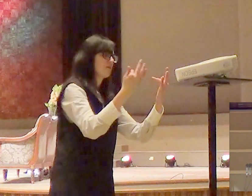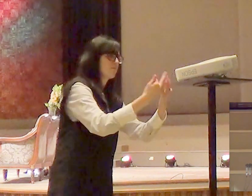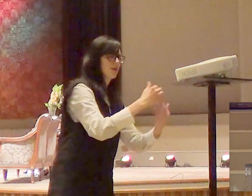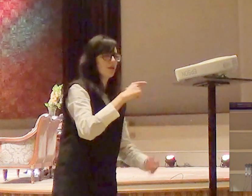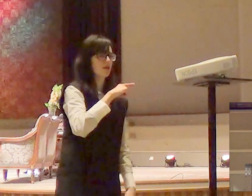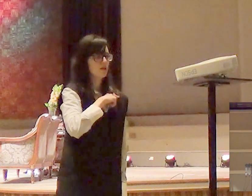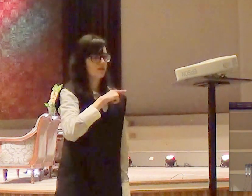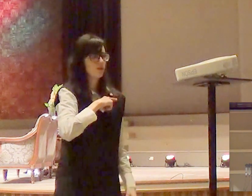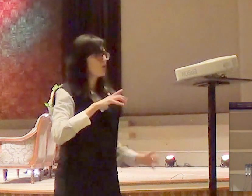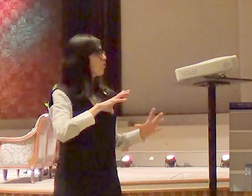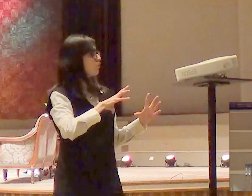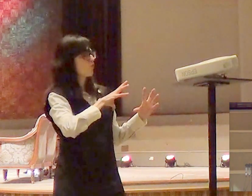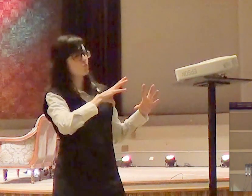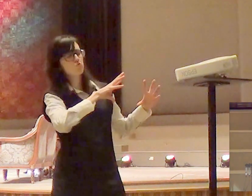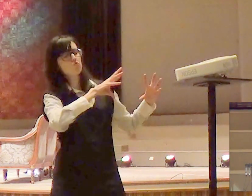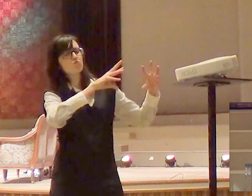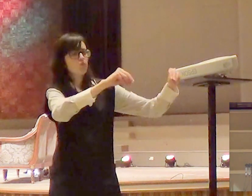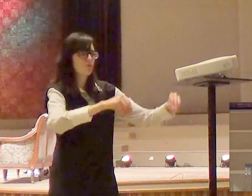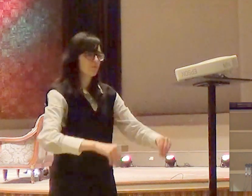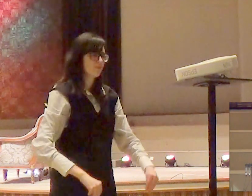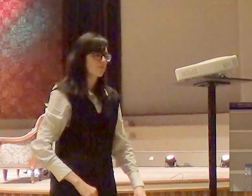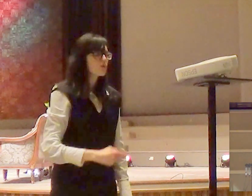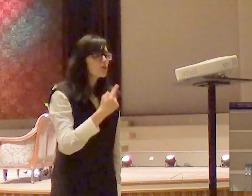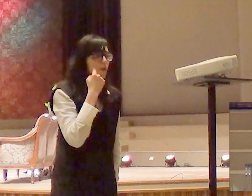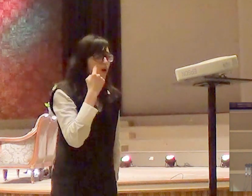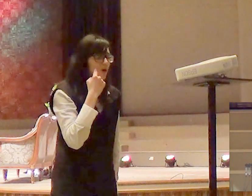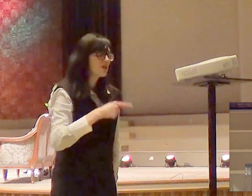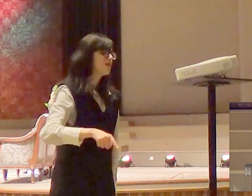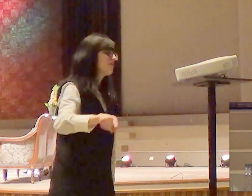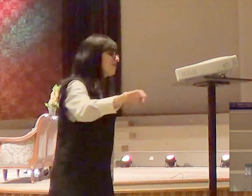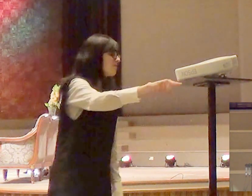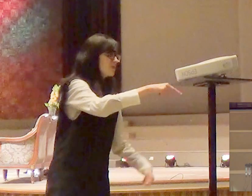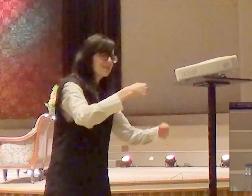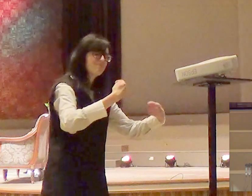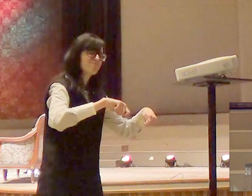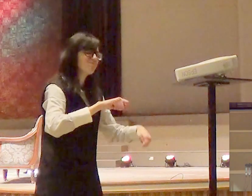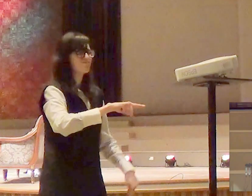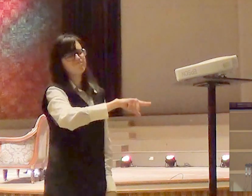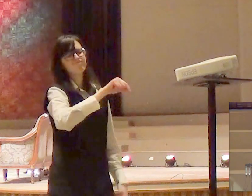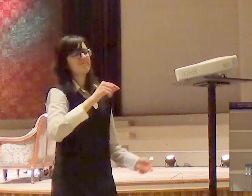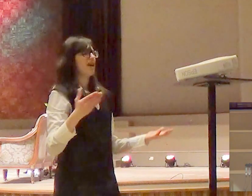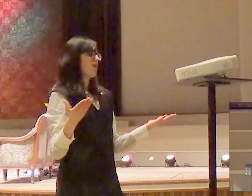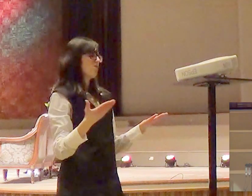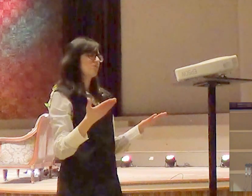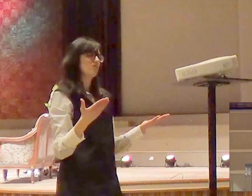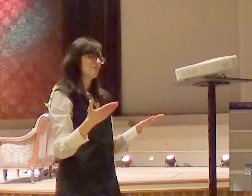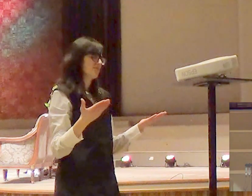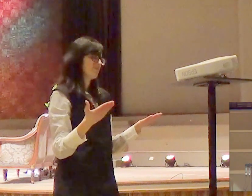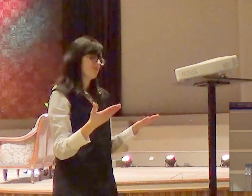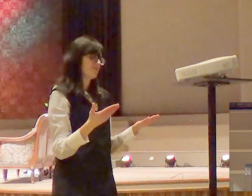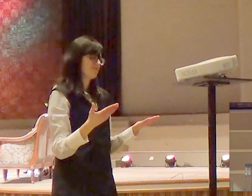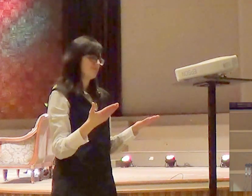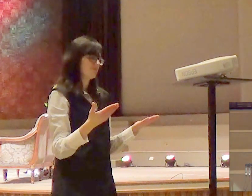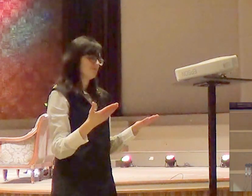todo o povo diz assim olha vocês vão ter que tomar uma decisão agora ele diz assim